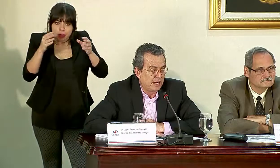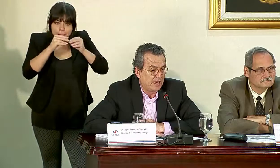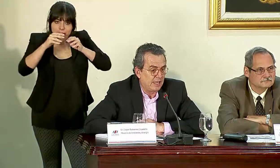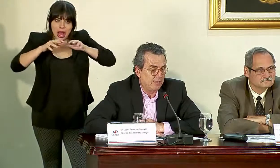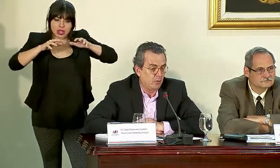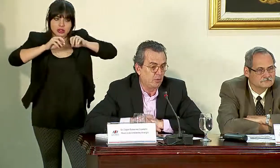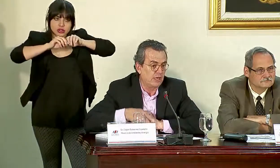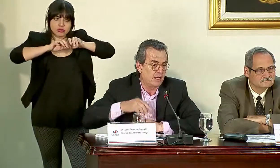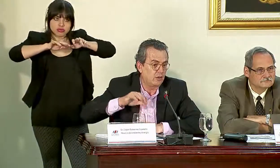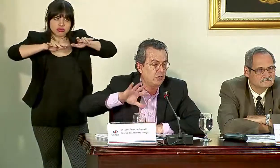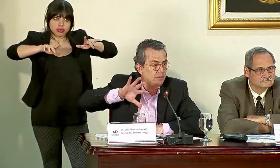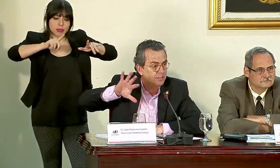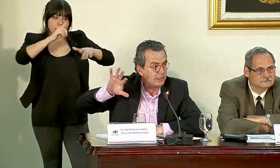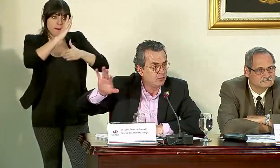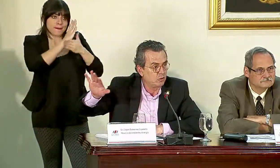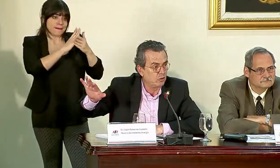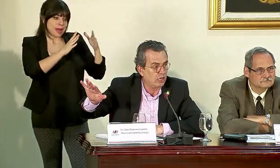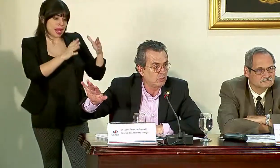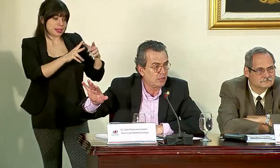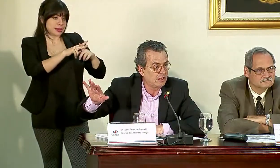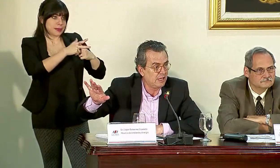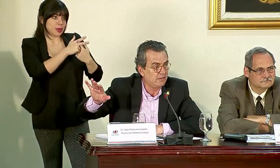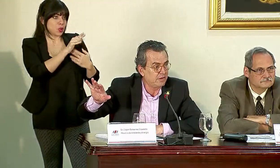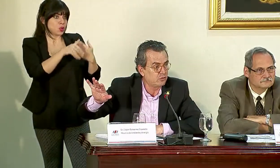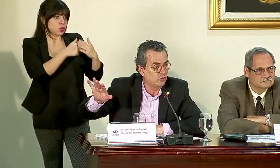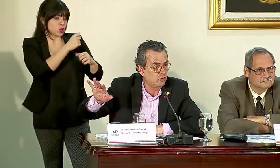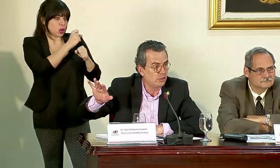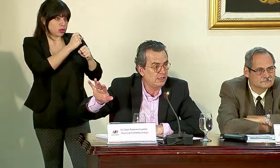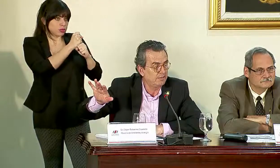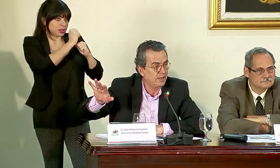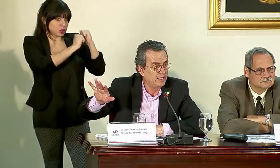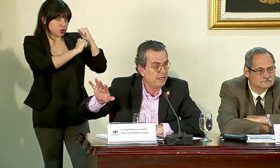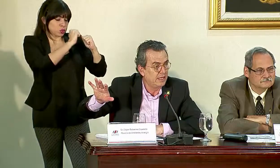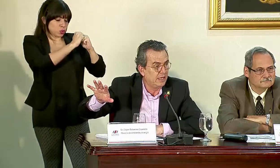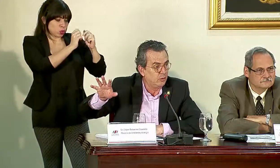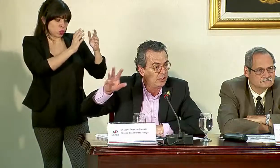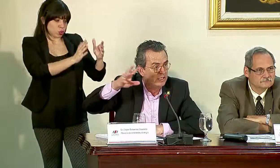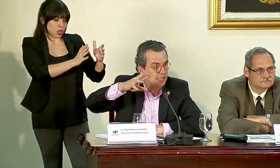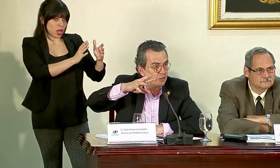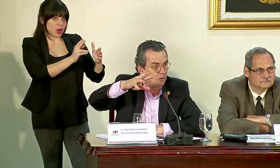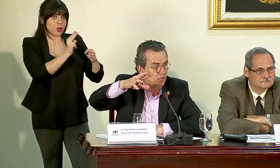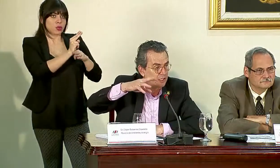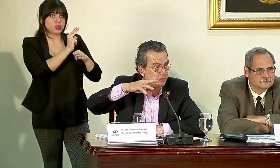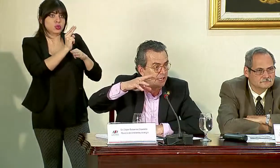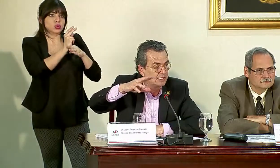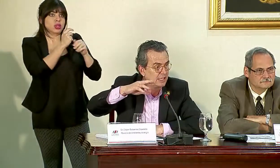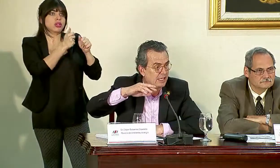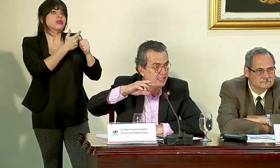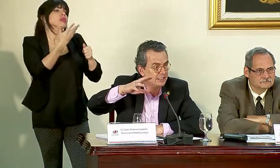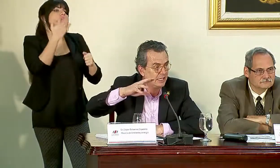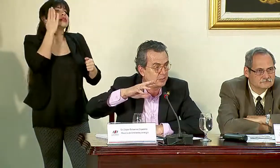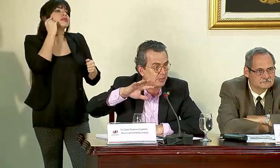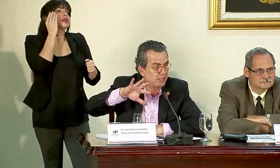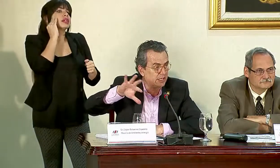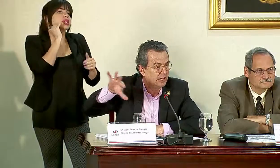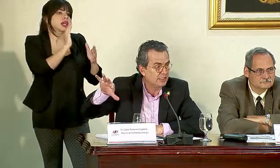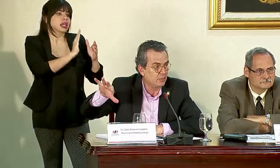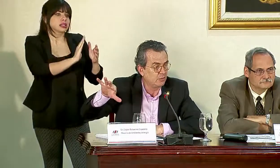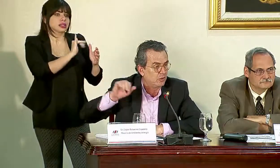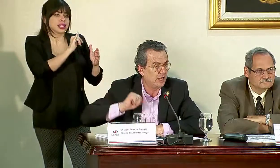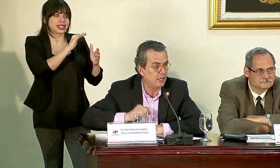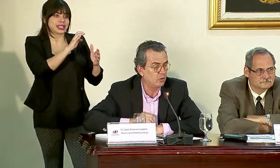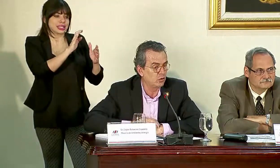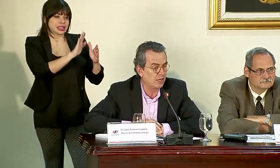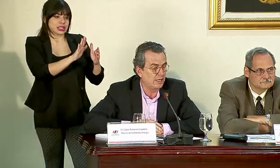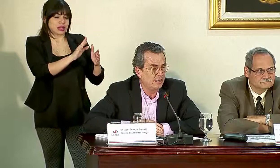para que, por un lado, empecemos con todas las obras de infraestructura, utilizando la experiencia del ICE y la expertise del